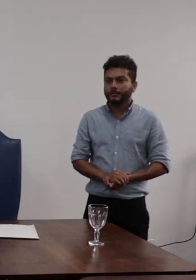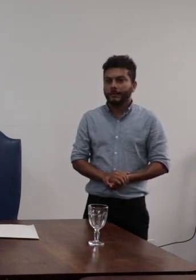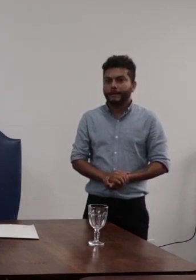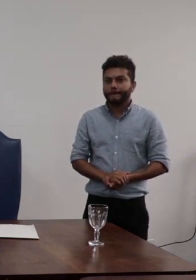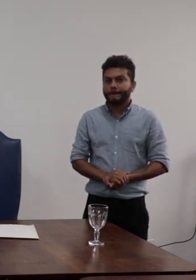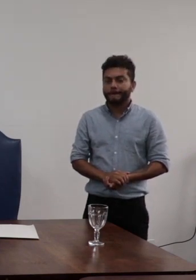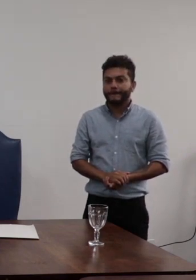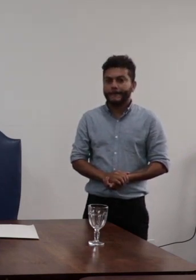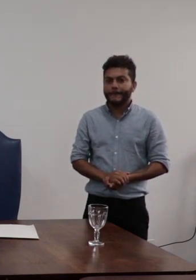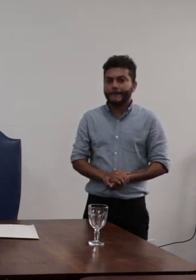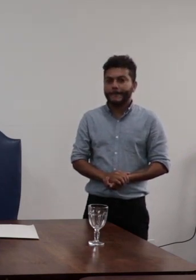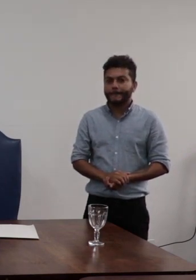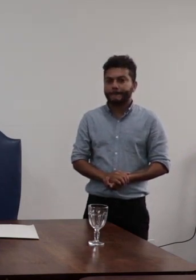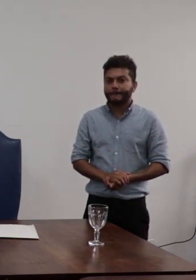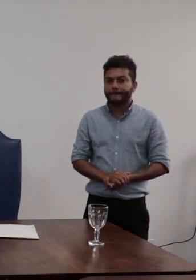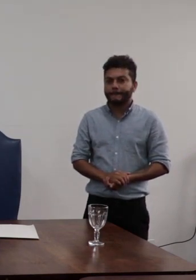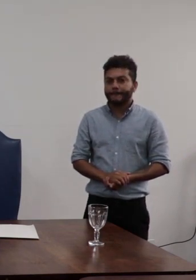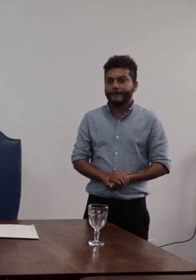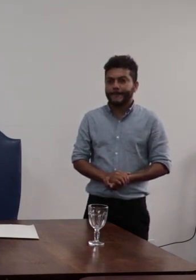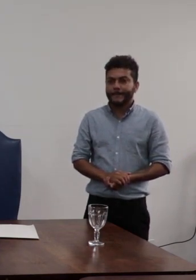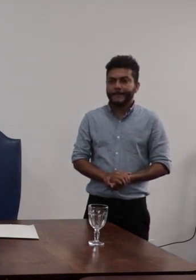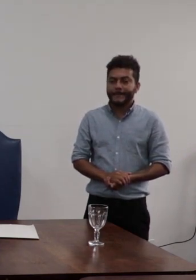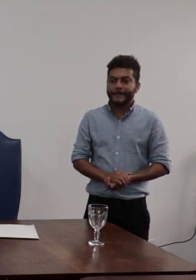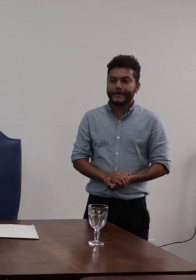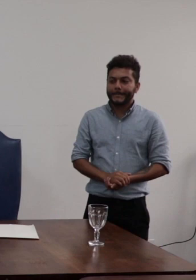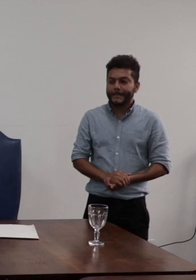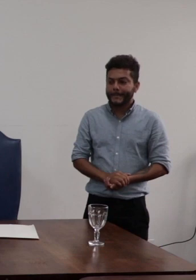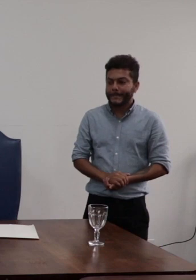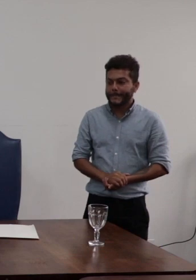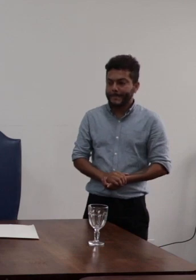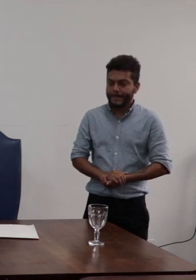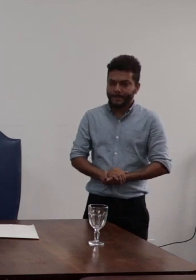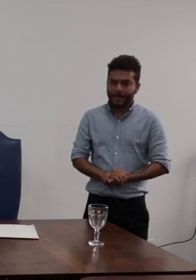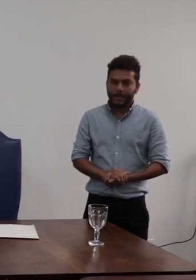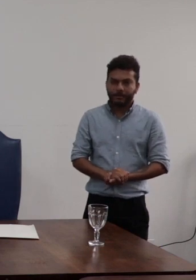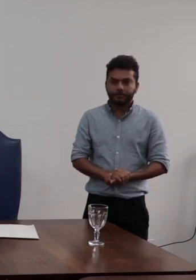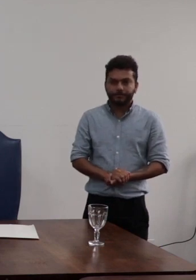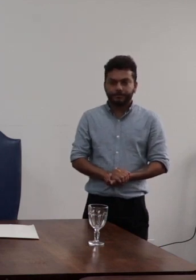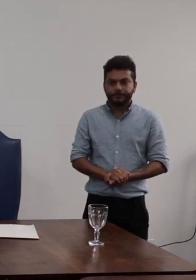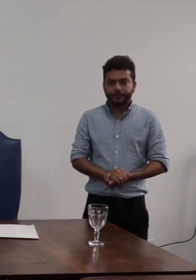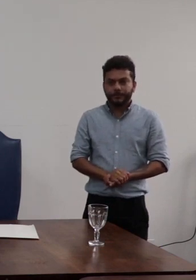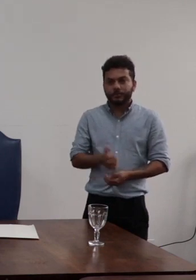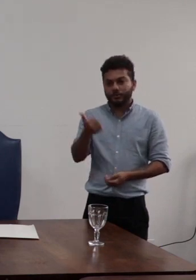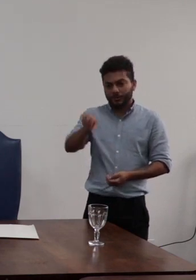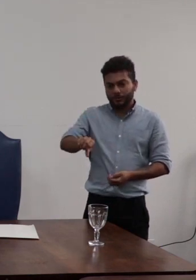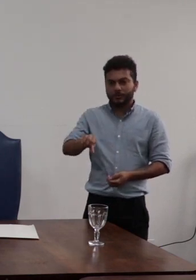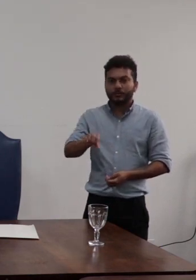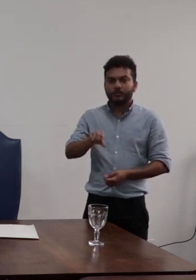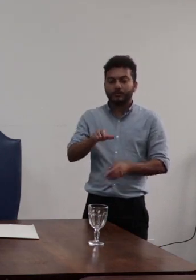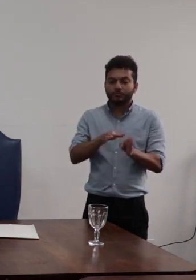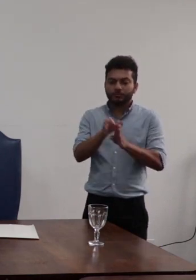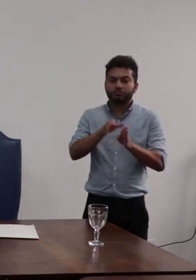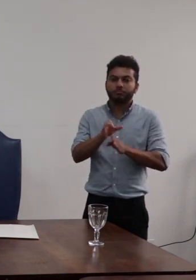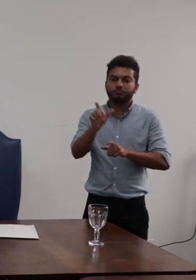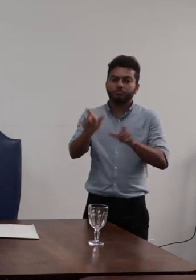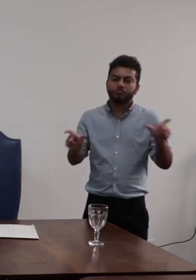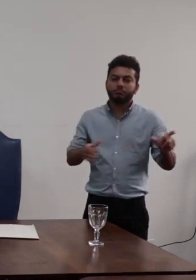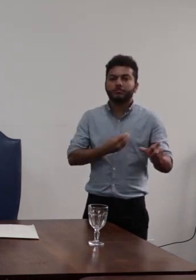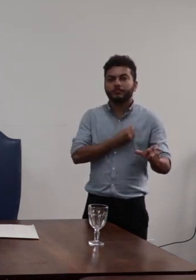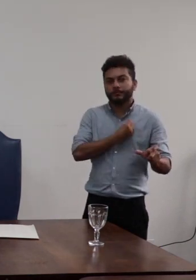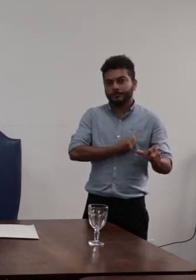senta alguém aí não tá tô na cadeira vazia então 19 conselheiros e conselheiras